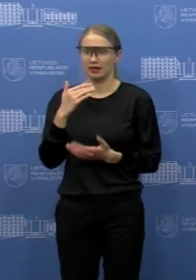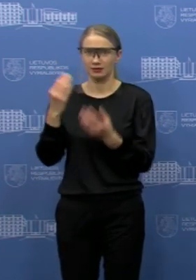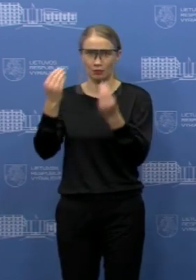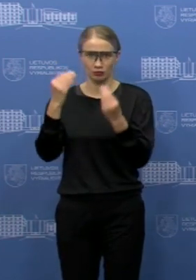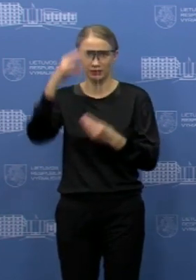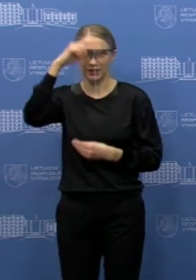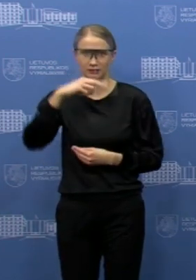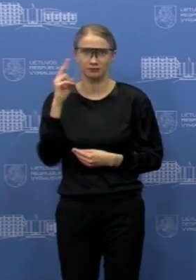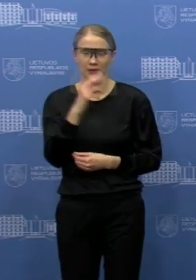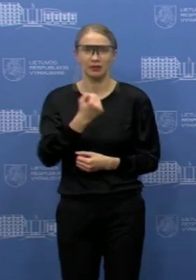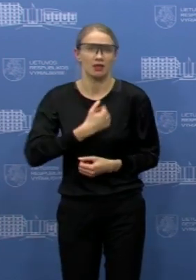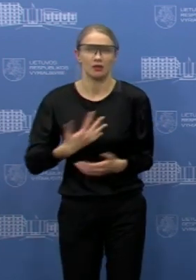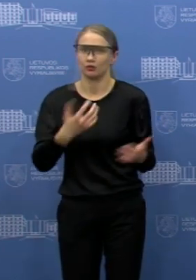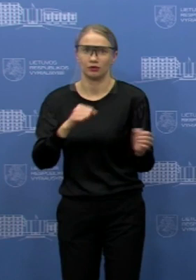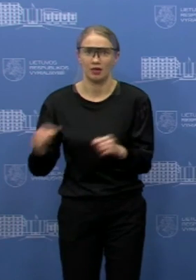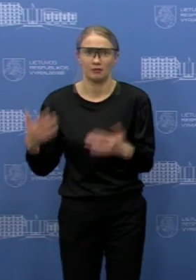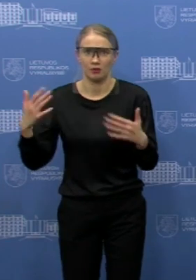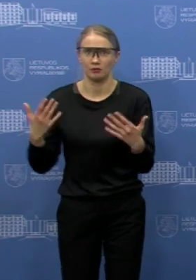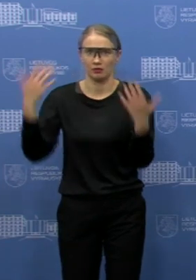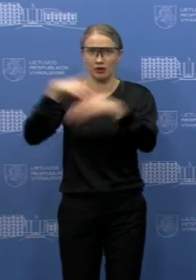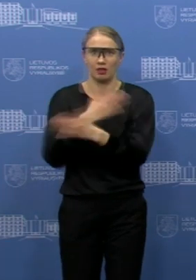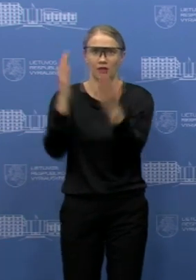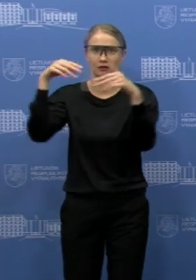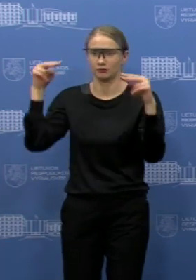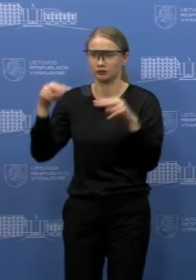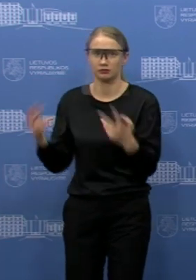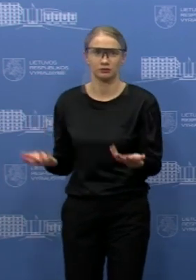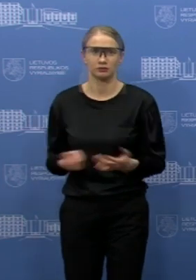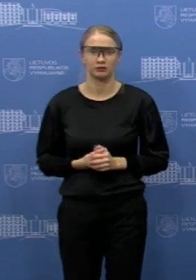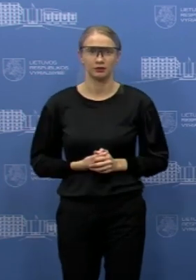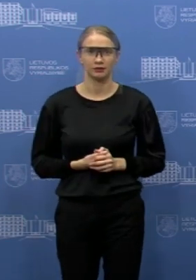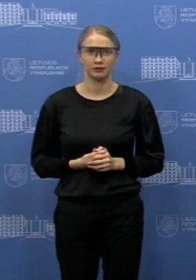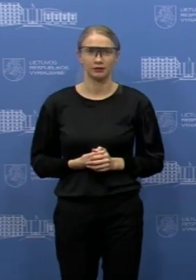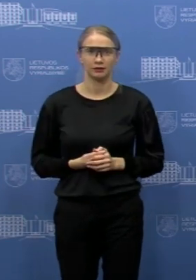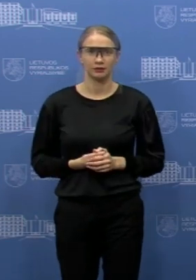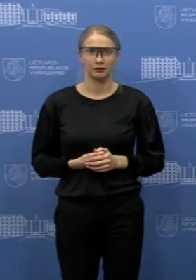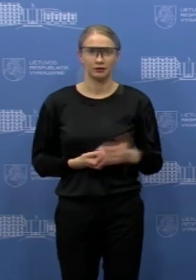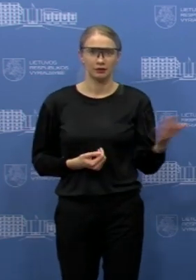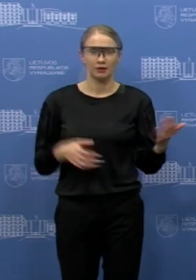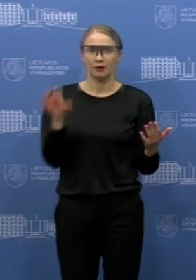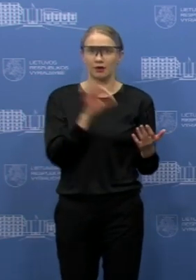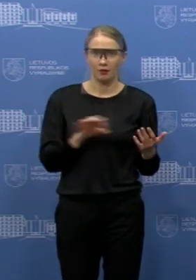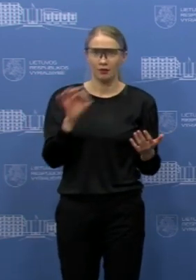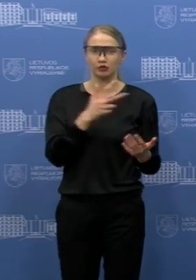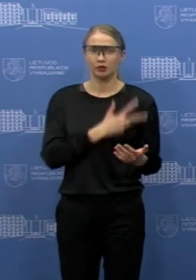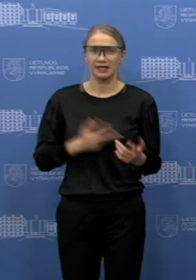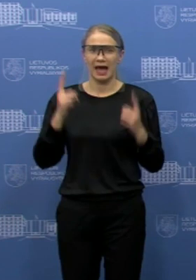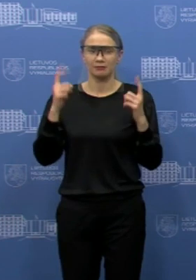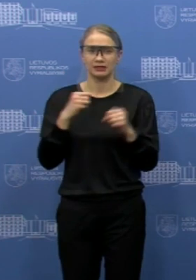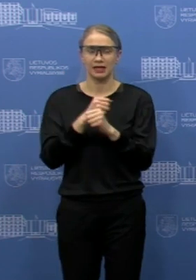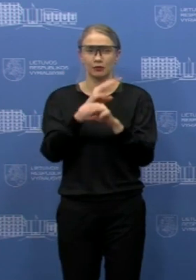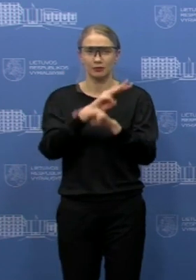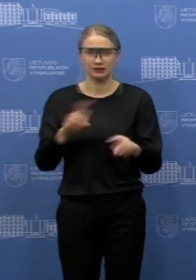ir tevai, na, neturi galimybį su jais būti visą dieną. Dėku. Tai dėl išmoko, aš manau, kolega, socialinės